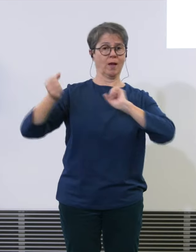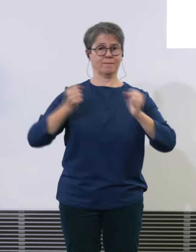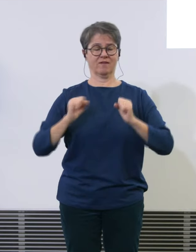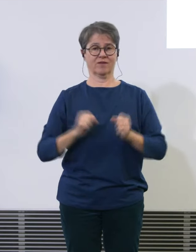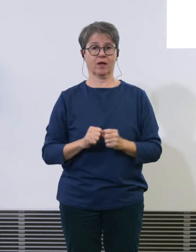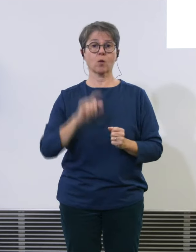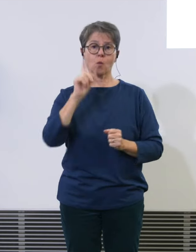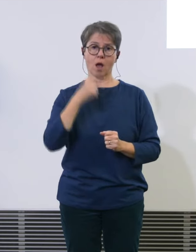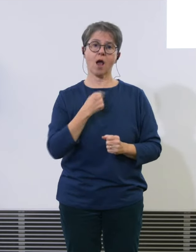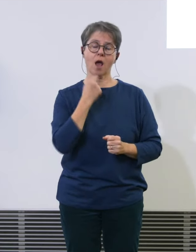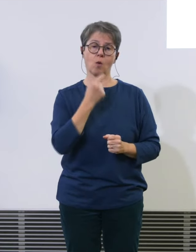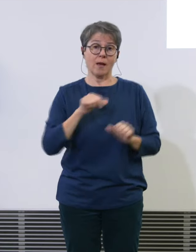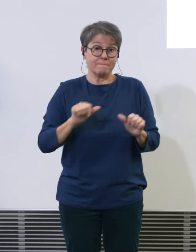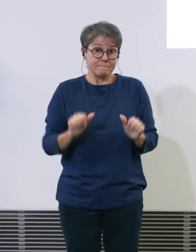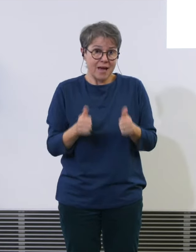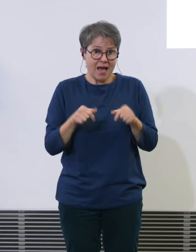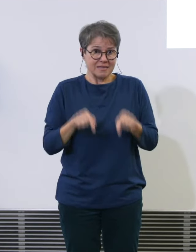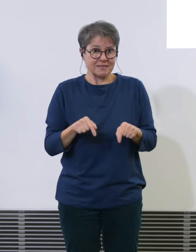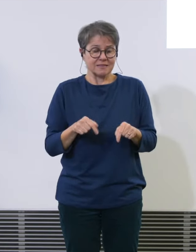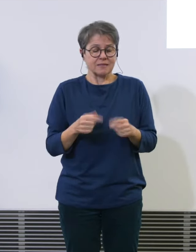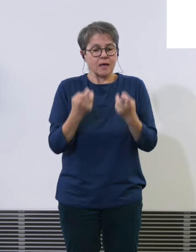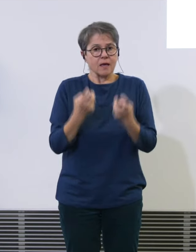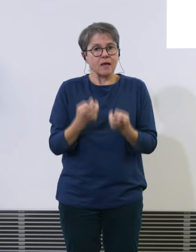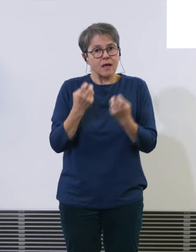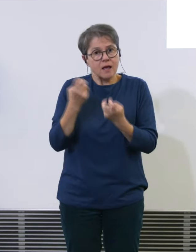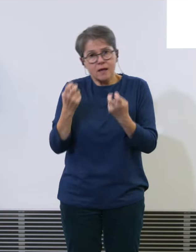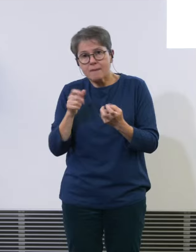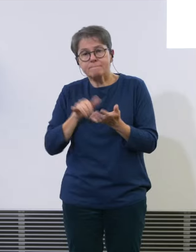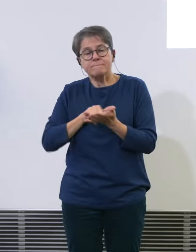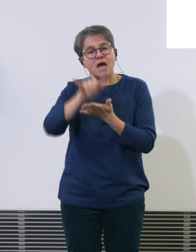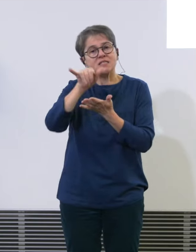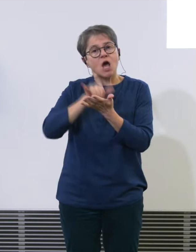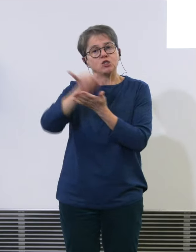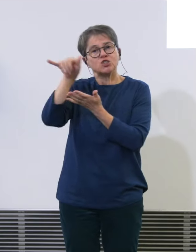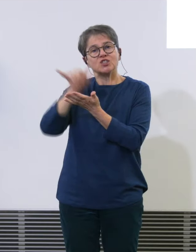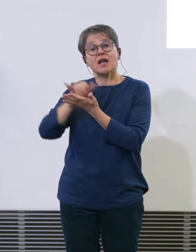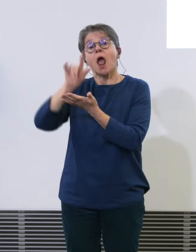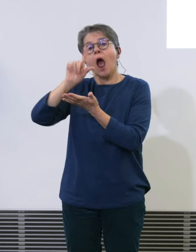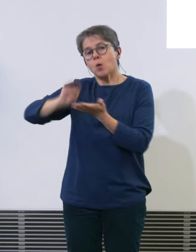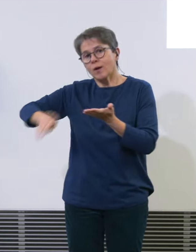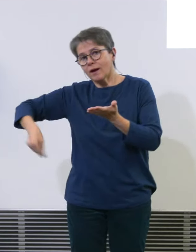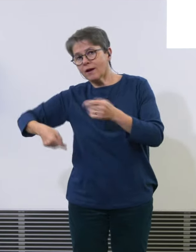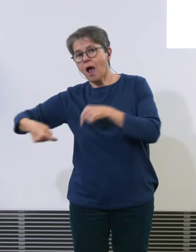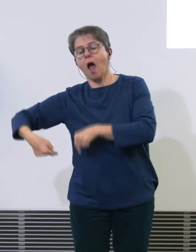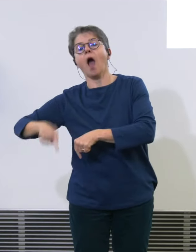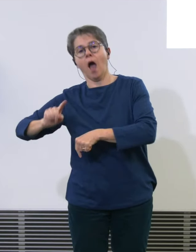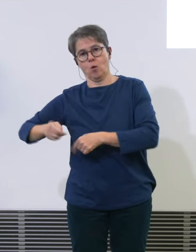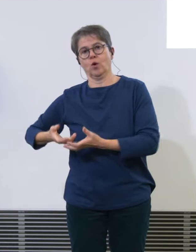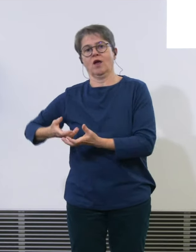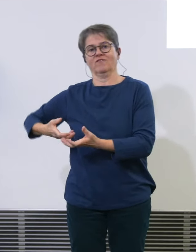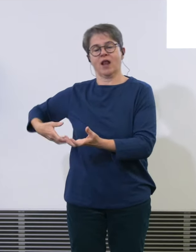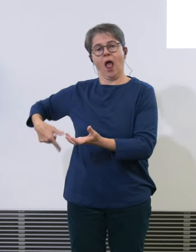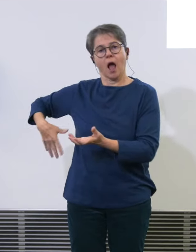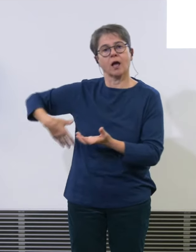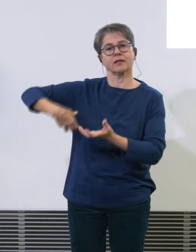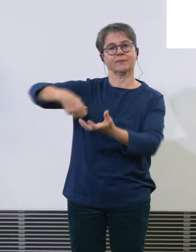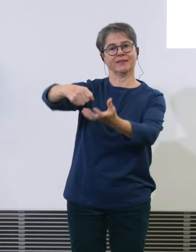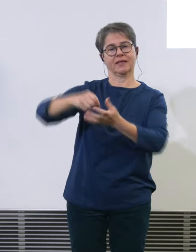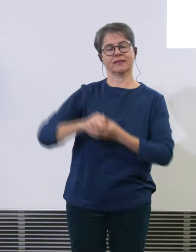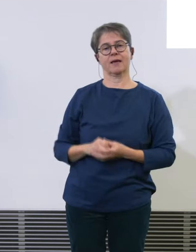allermeisten Passagierflugzeuge, die führen auch Luftfracht in ihren Frachträumen. Das ist wirklich so. Und in